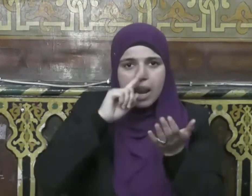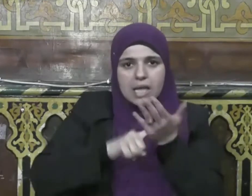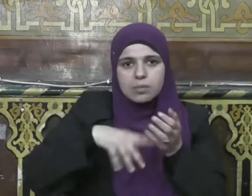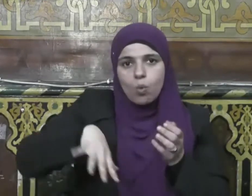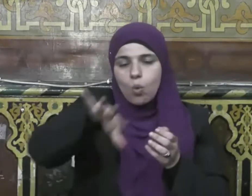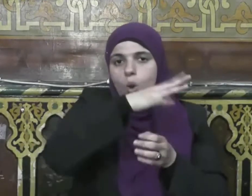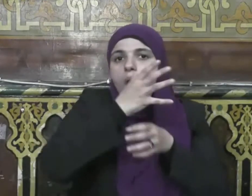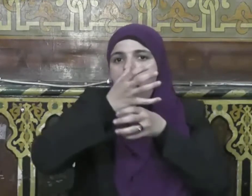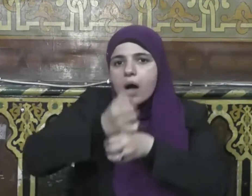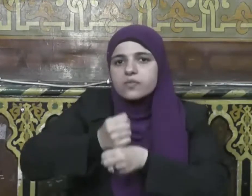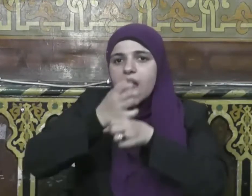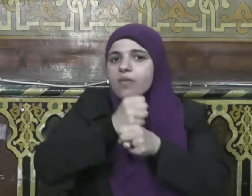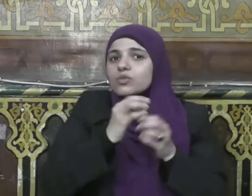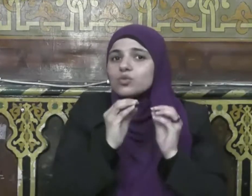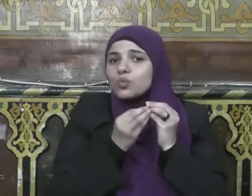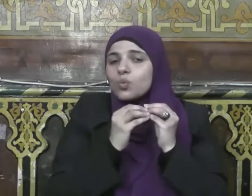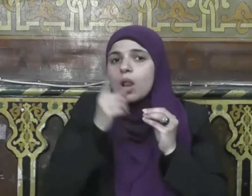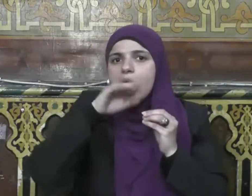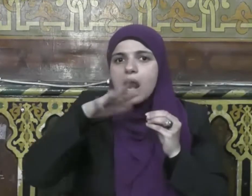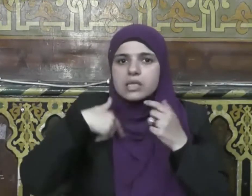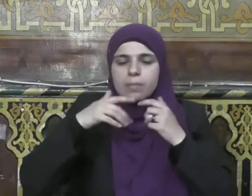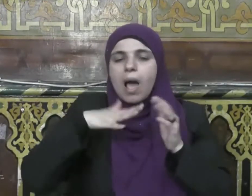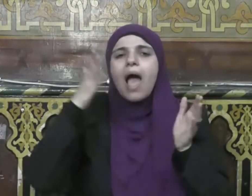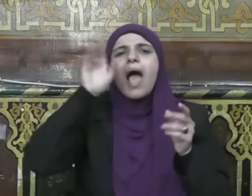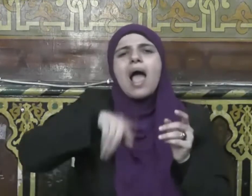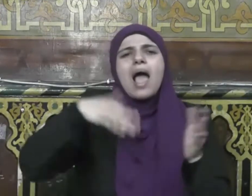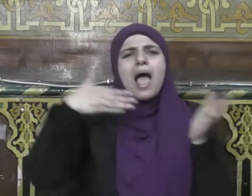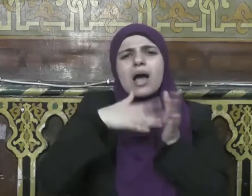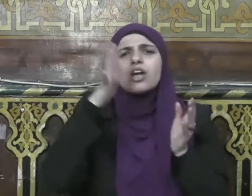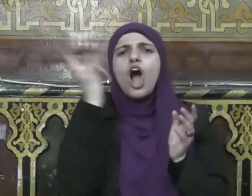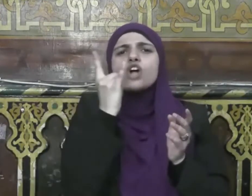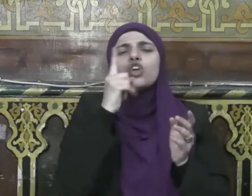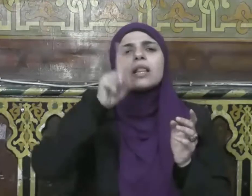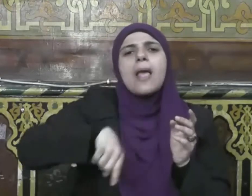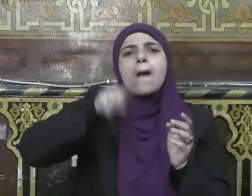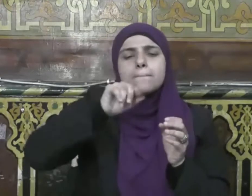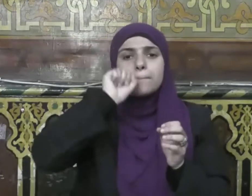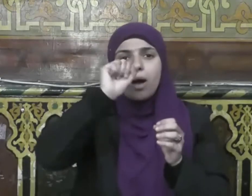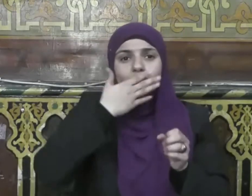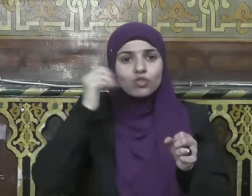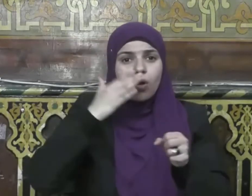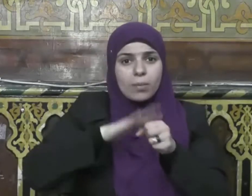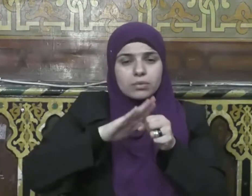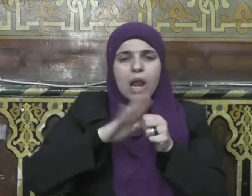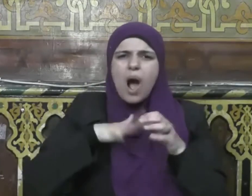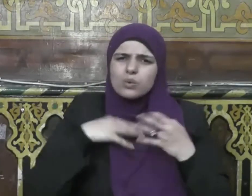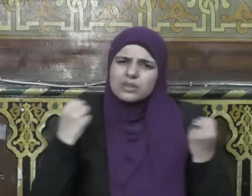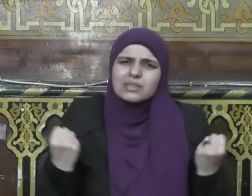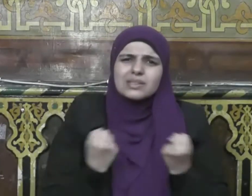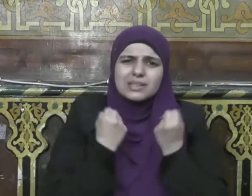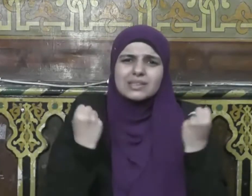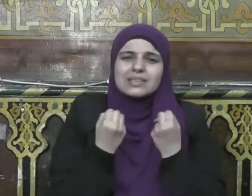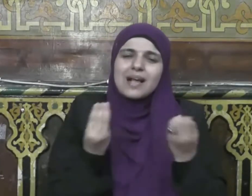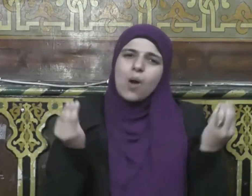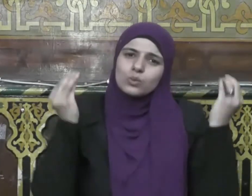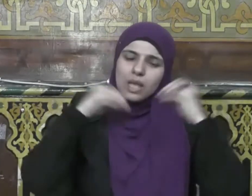رمضان الاجتهاد في إحياء الليل تأسيا برسول الله صلى الله عليه